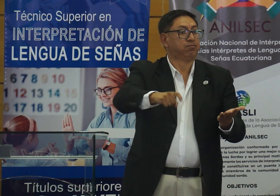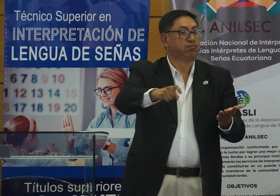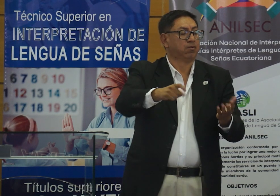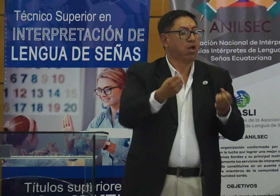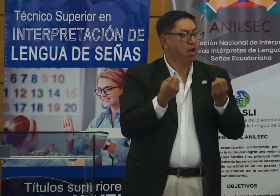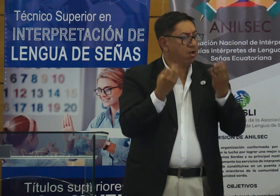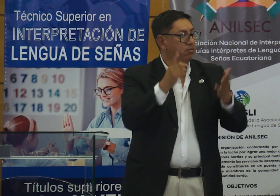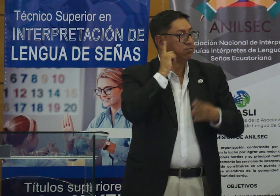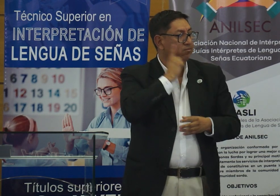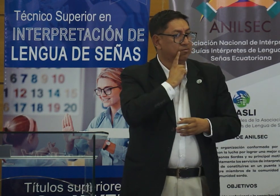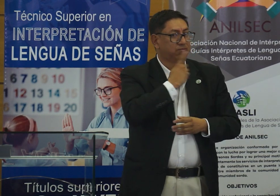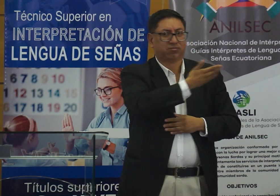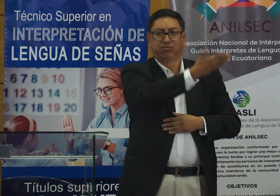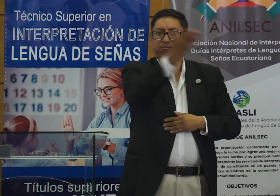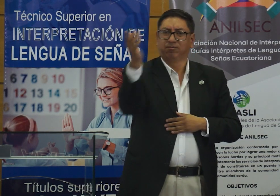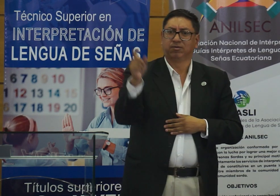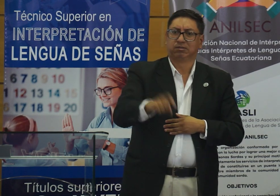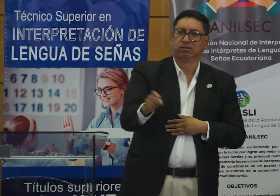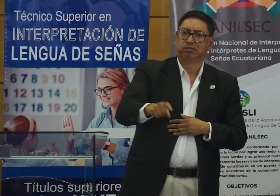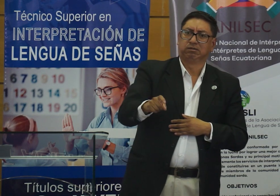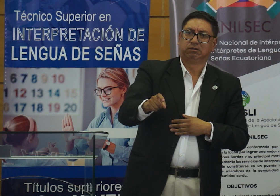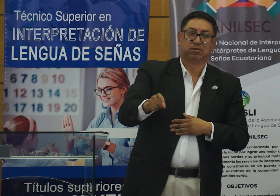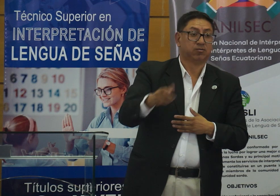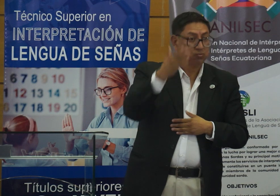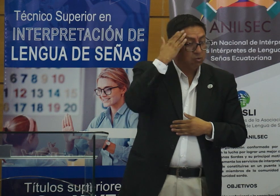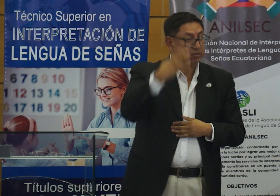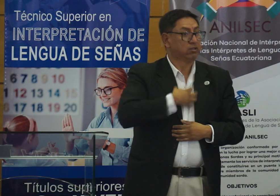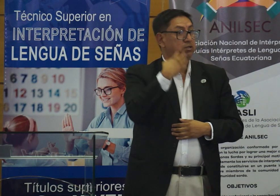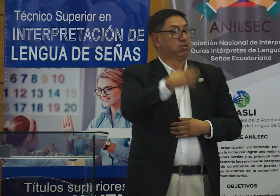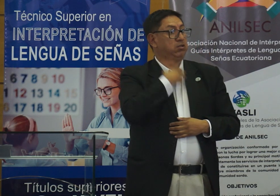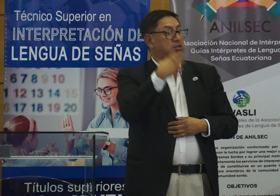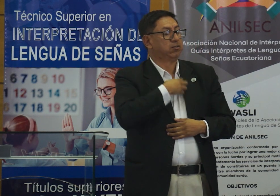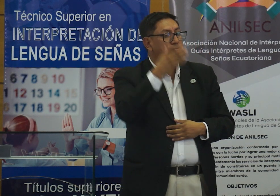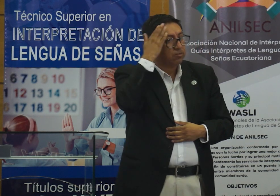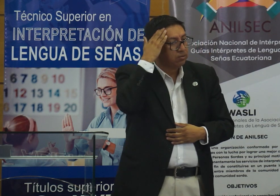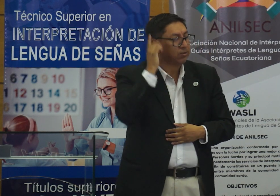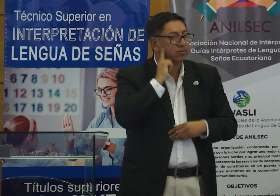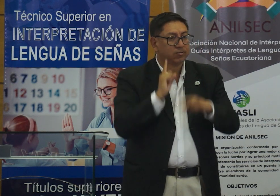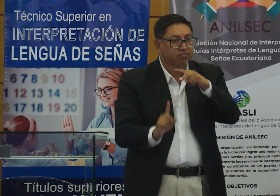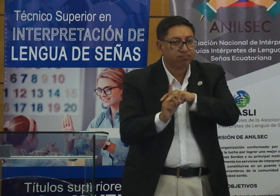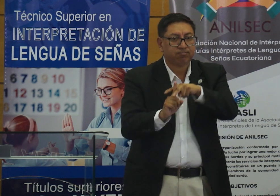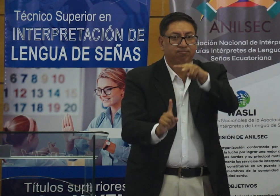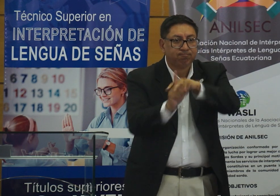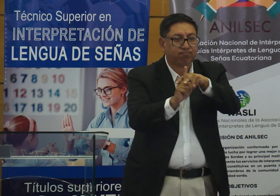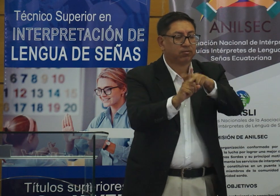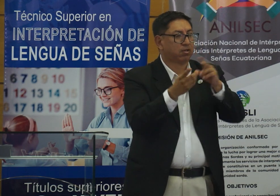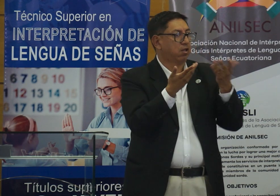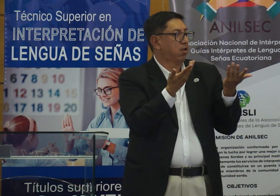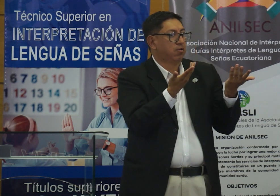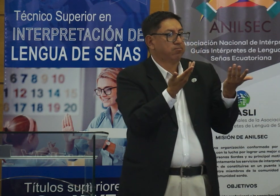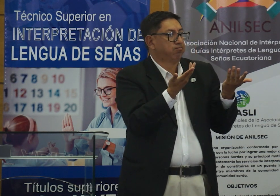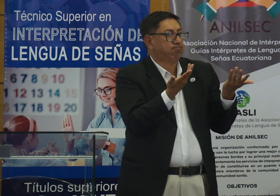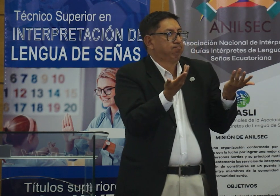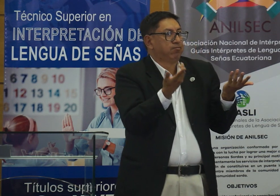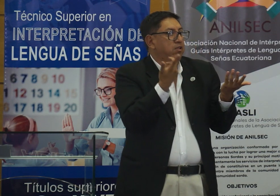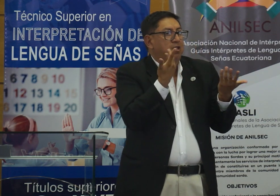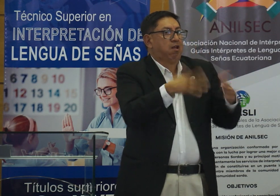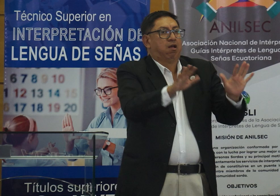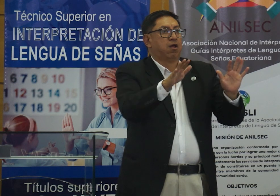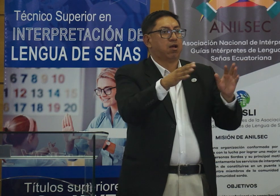la comunidad sorda lo necesita, somos un grupo pequeño, pero que en verdad a veces sí nos quejamos, pero si acaso tuviéramos la respuesta a